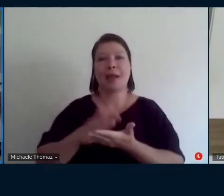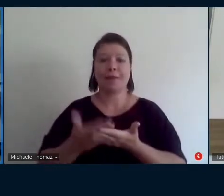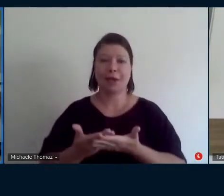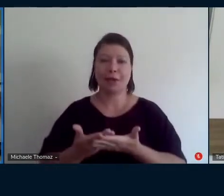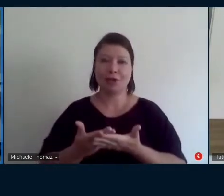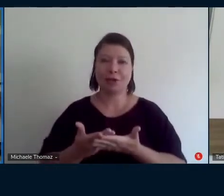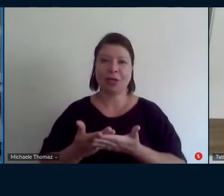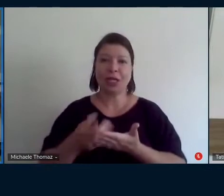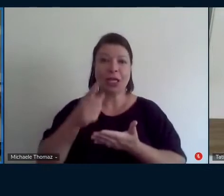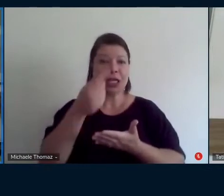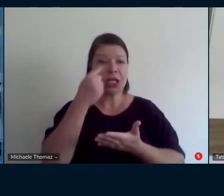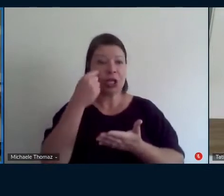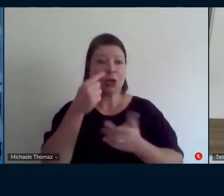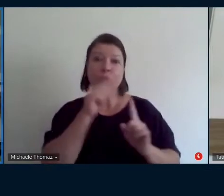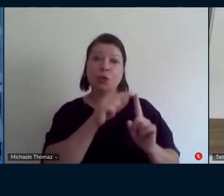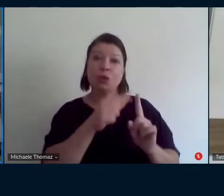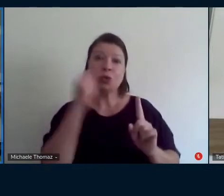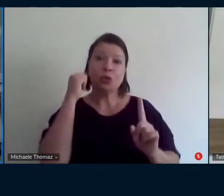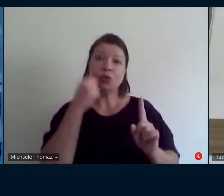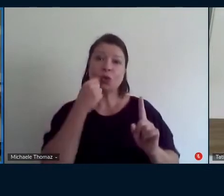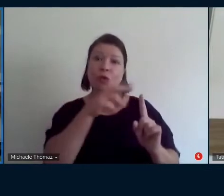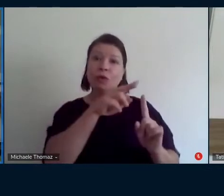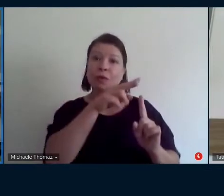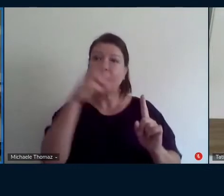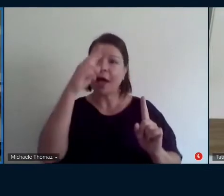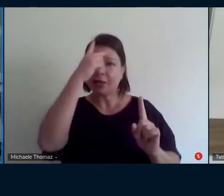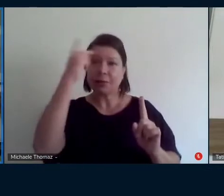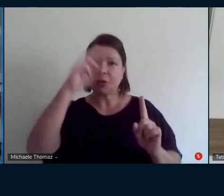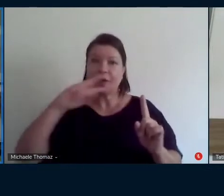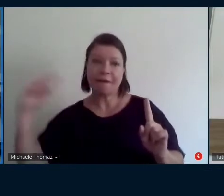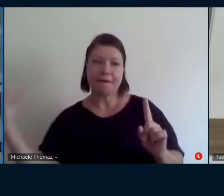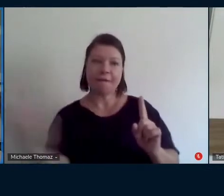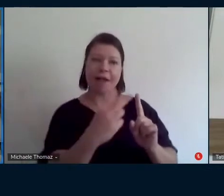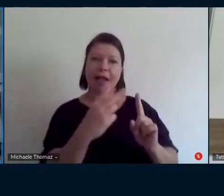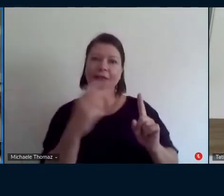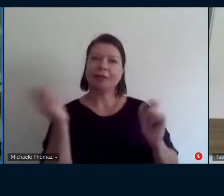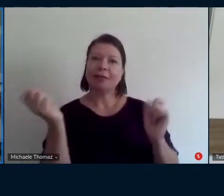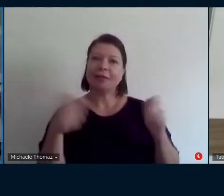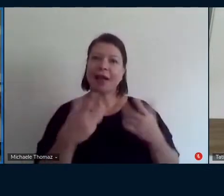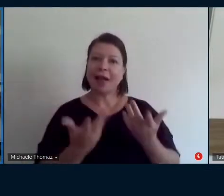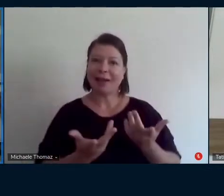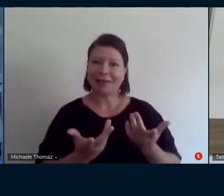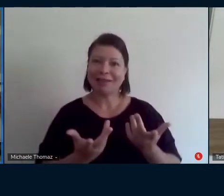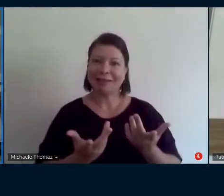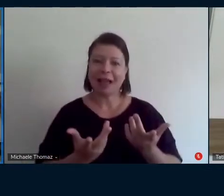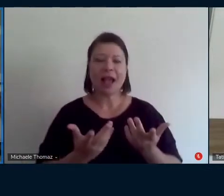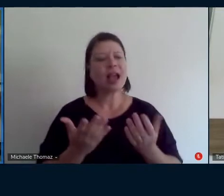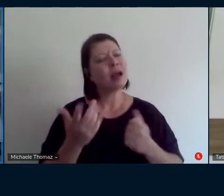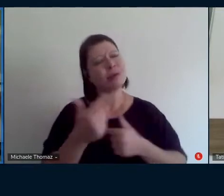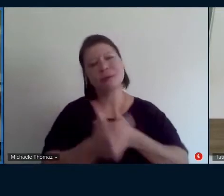muito importante e é um trabalho político fundamental fundamental sabe Tati